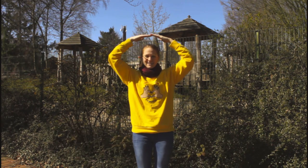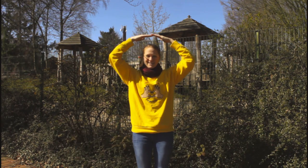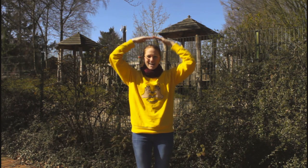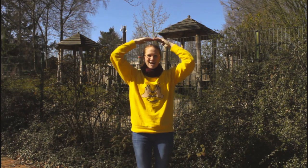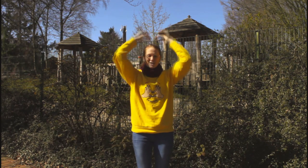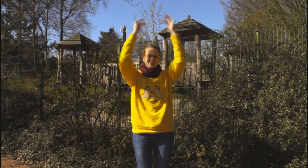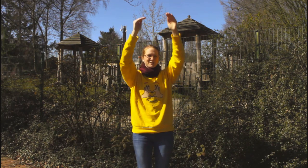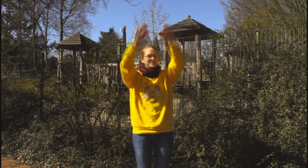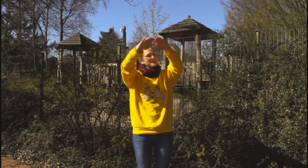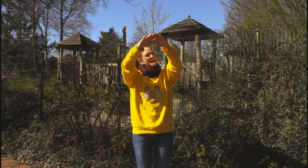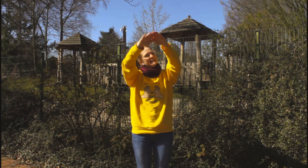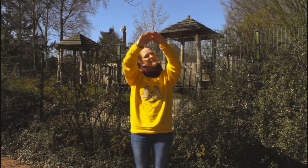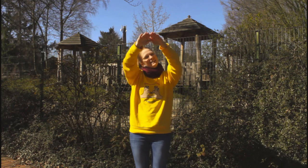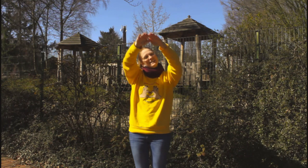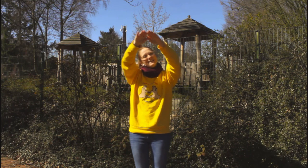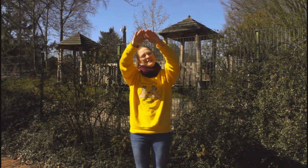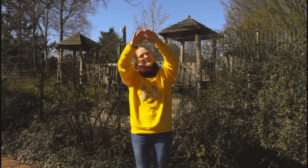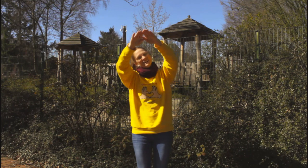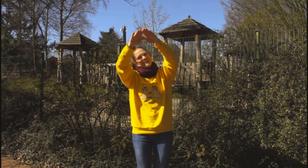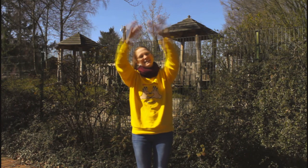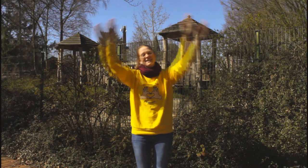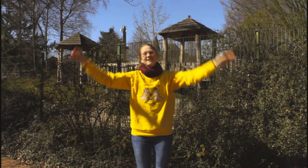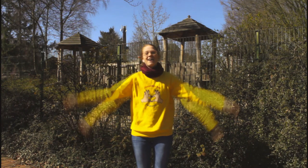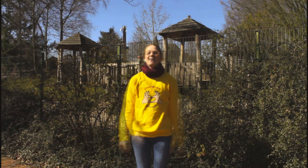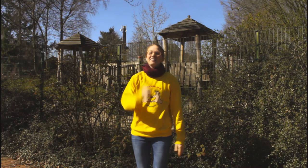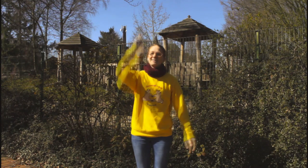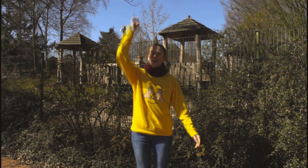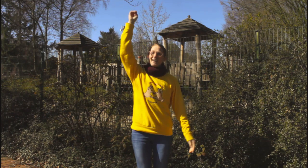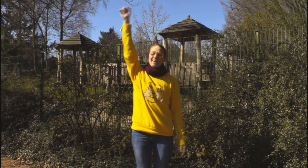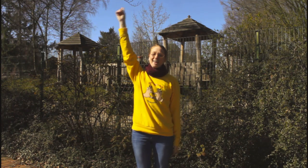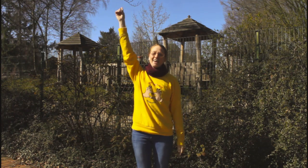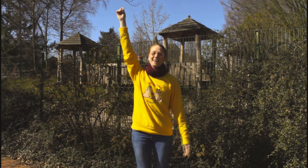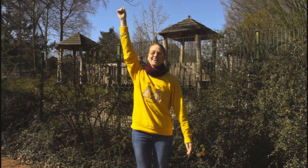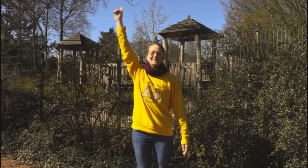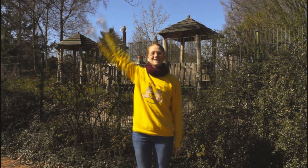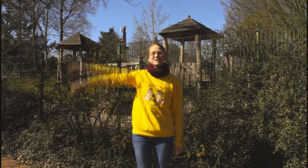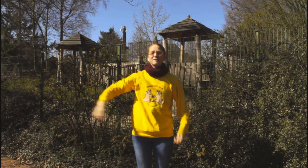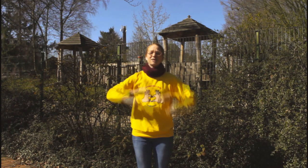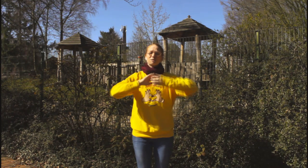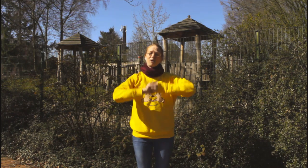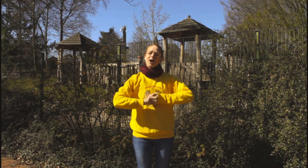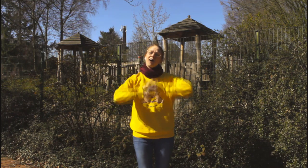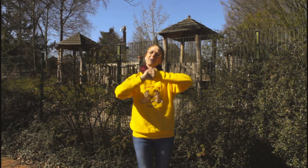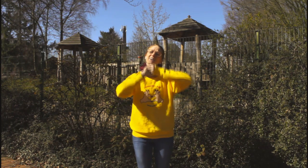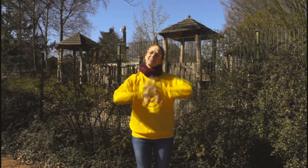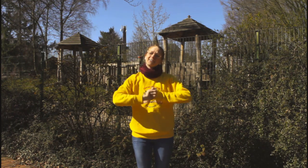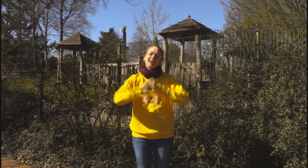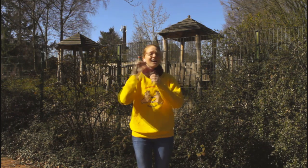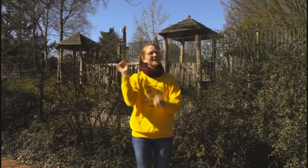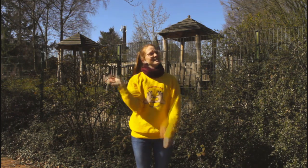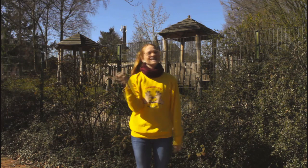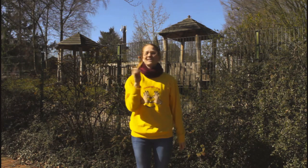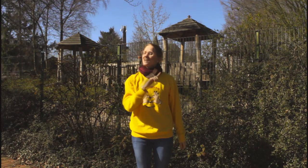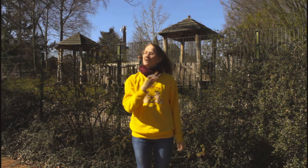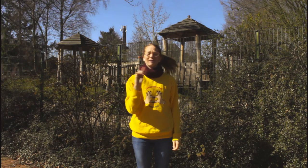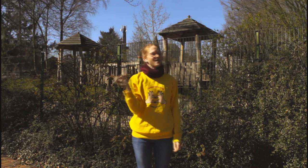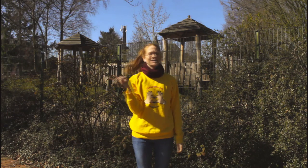und über dir? Ja, er hat es versprochen, hat nie sein Wort